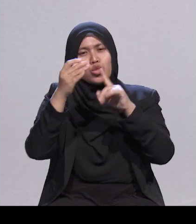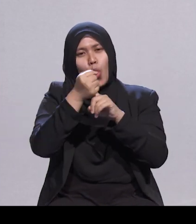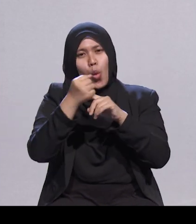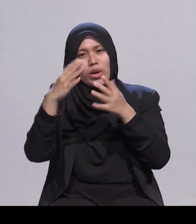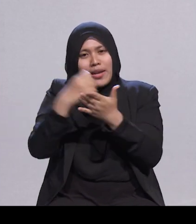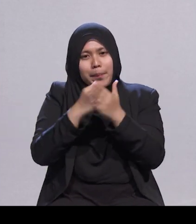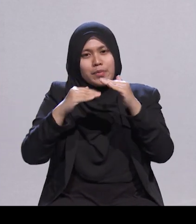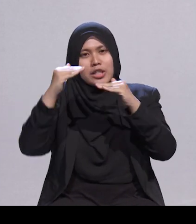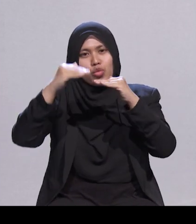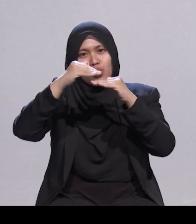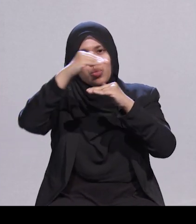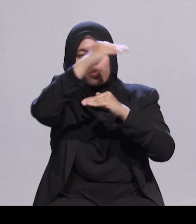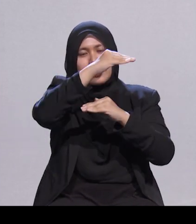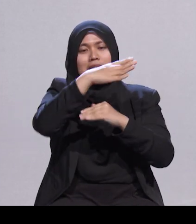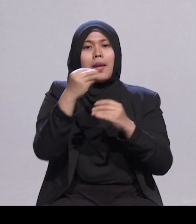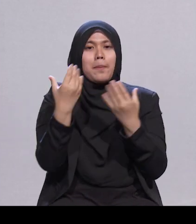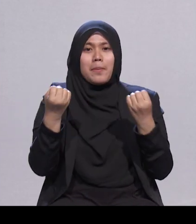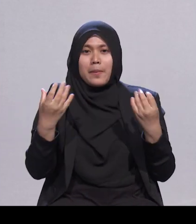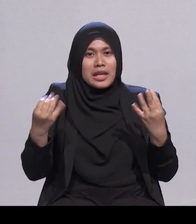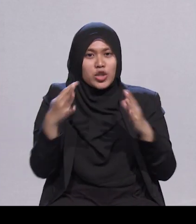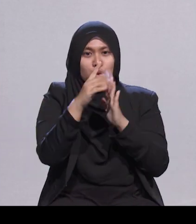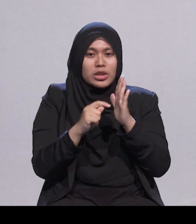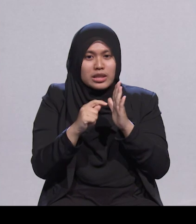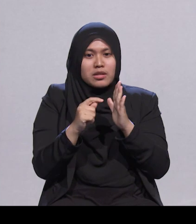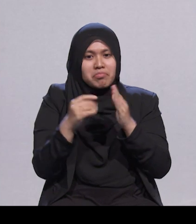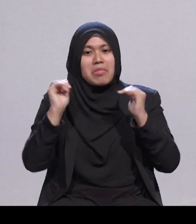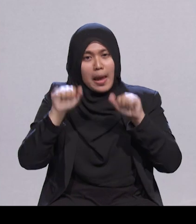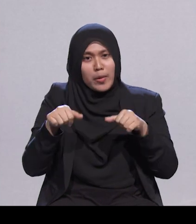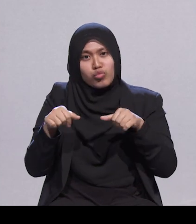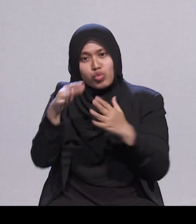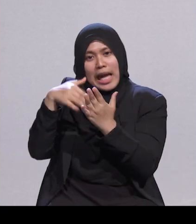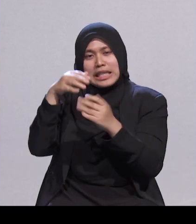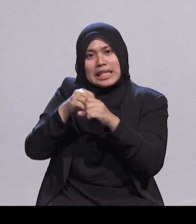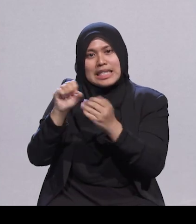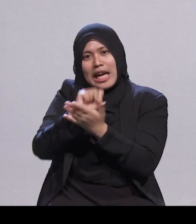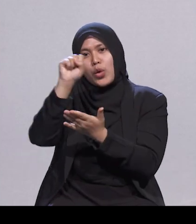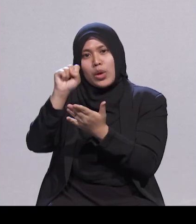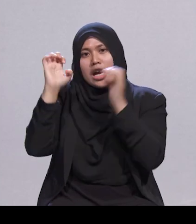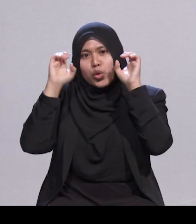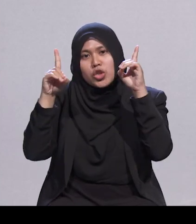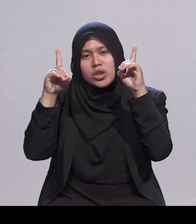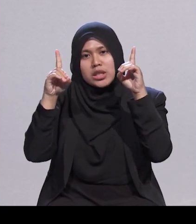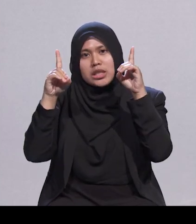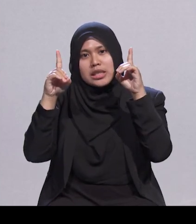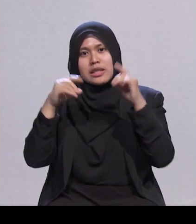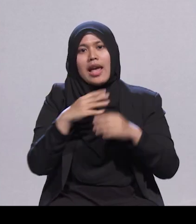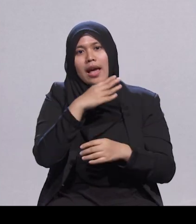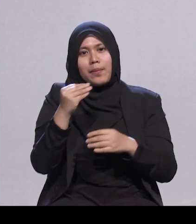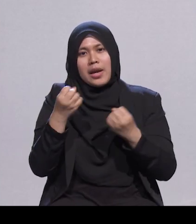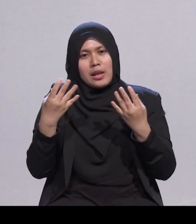dan kita kini ada lebih ramai PMED Melayu Islam. Setiap tahun, saya mencari contoh-contoh orang